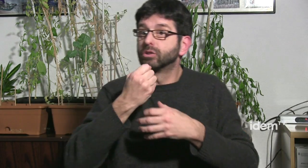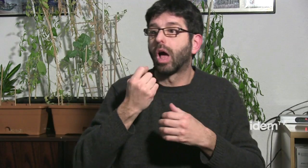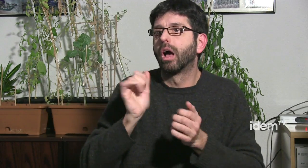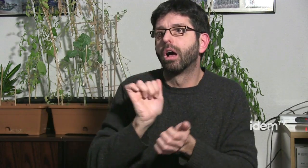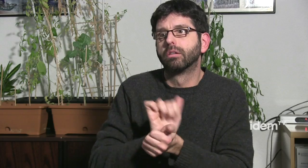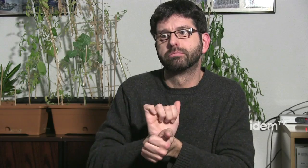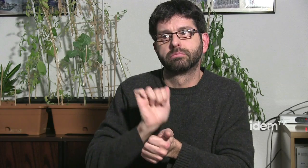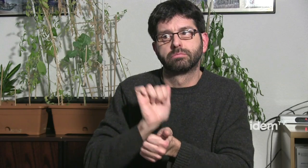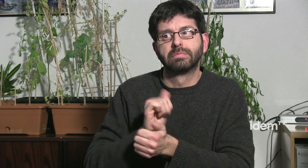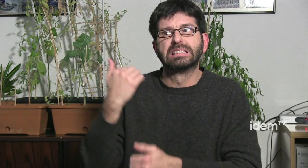conveni